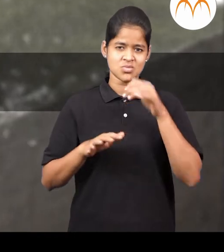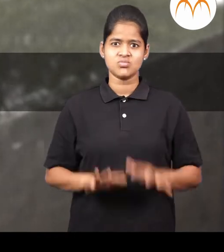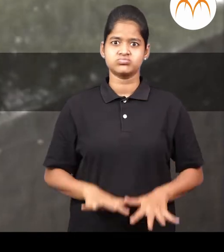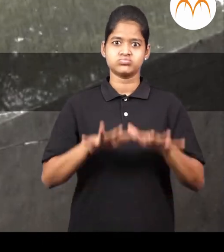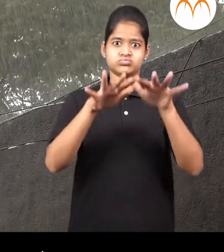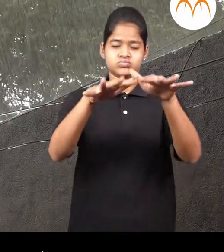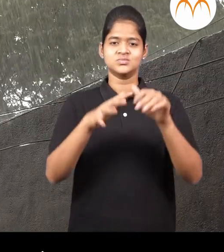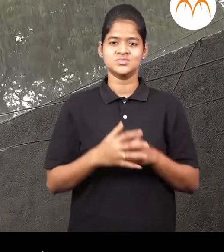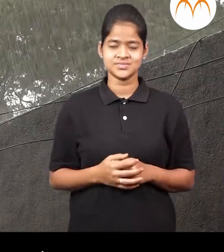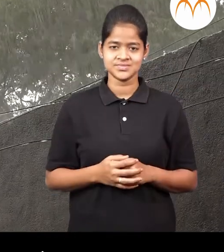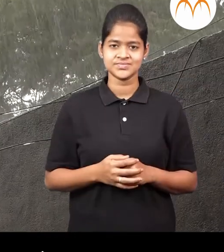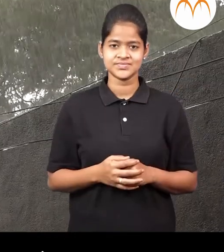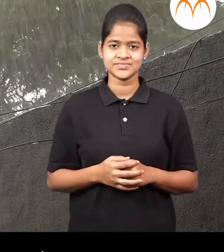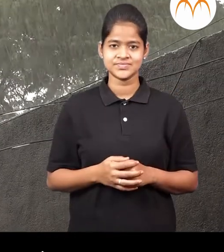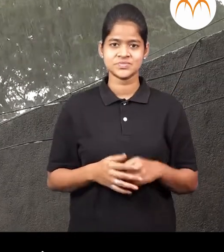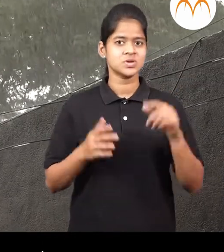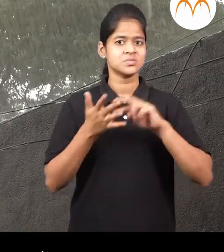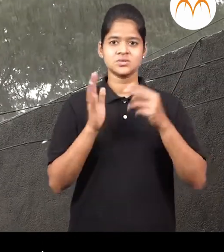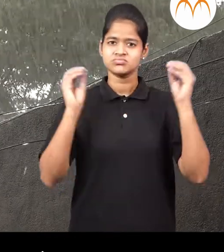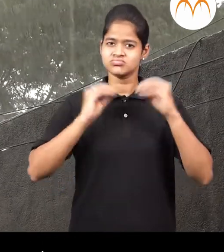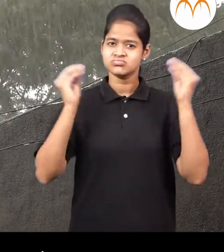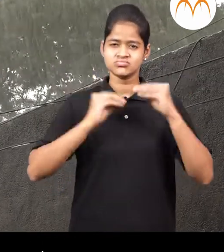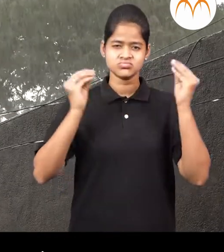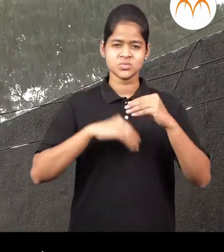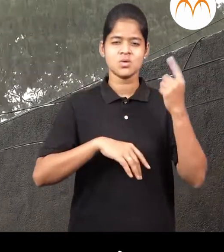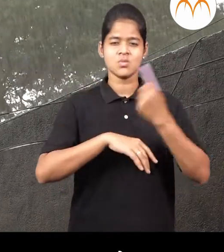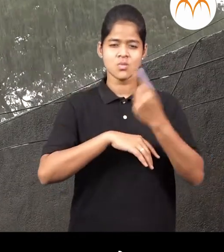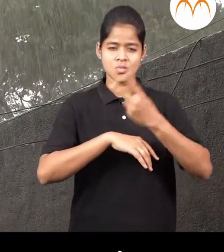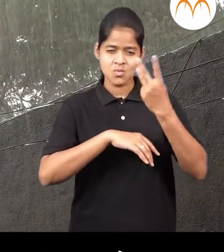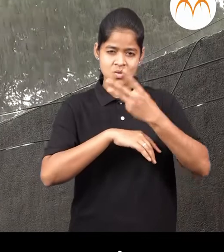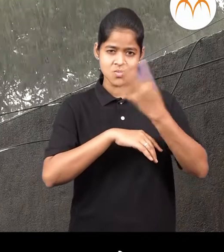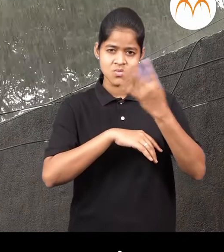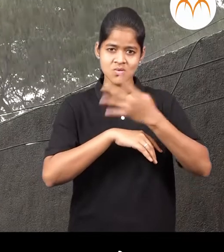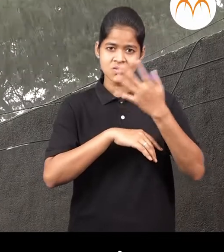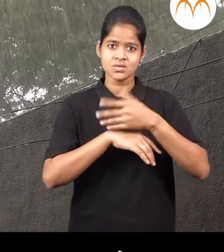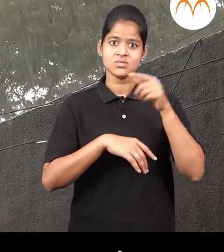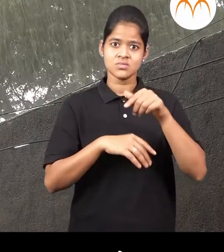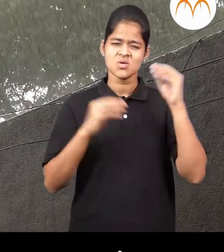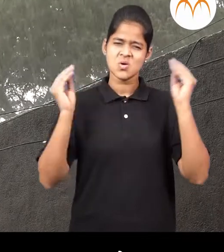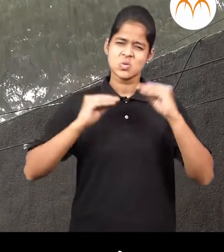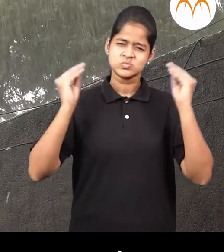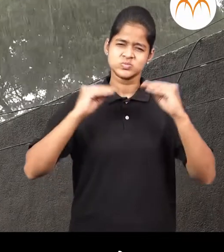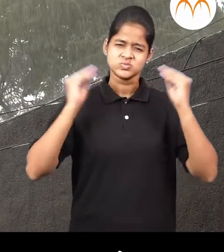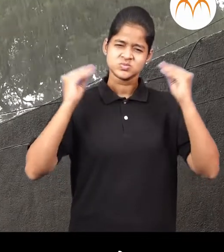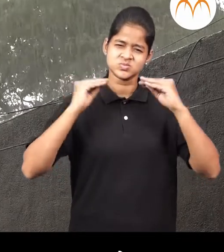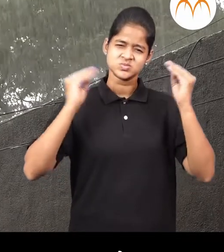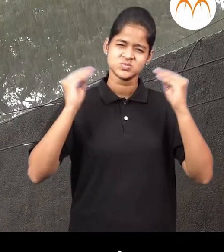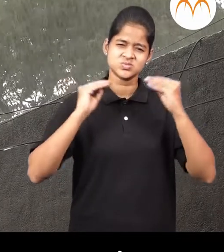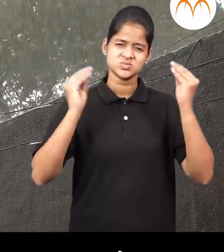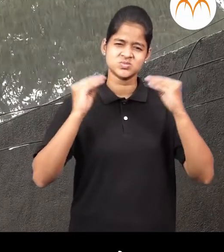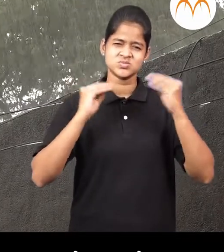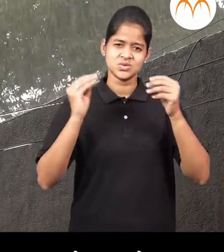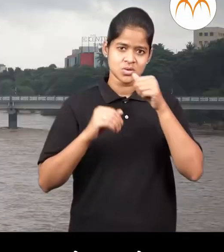पाउसालेत काहिवेला न थामता सलक तीन चार दिवस खुब जोराचा पाउस पडतो